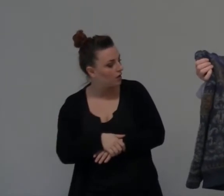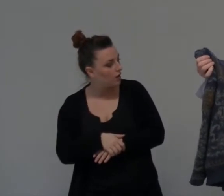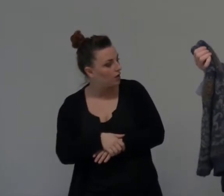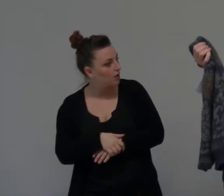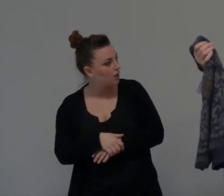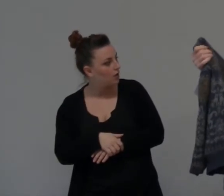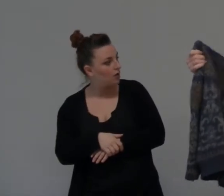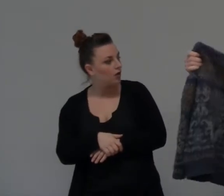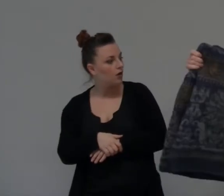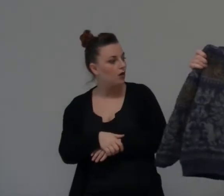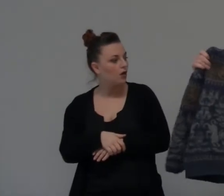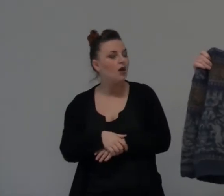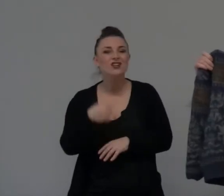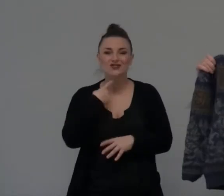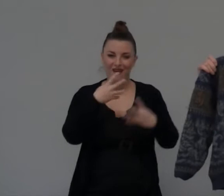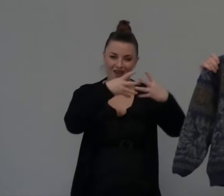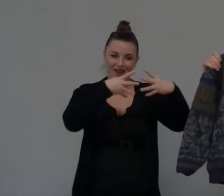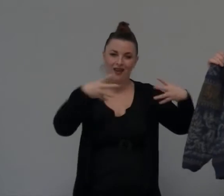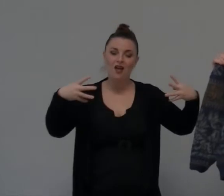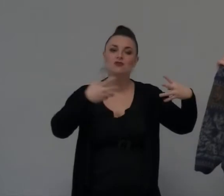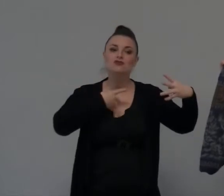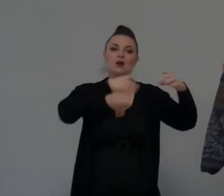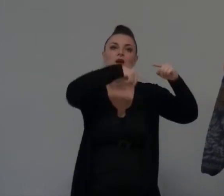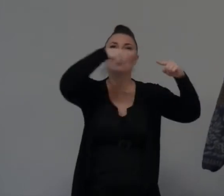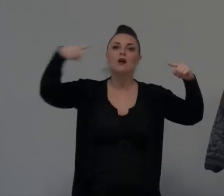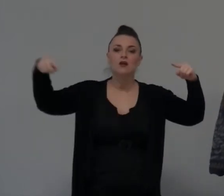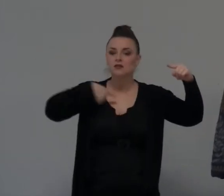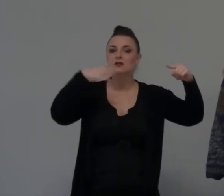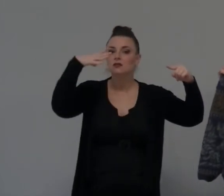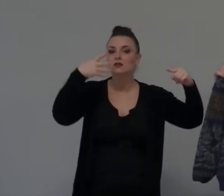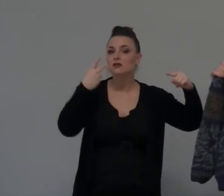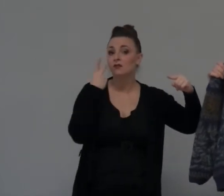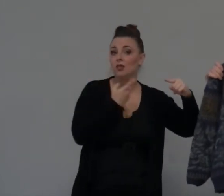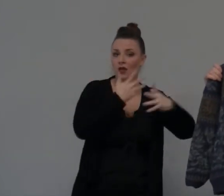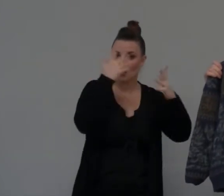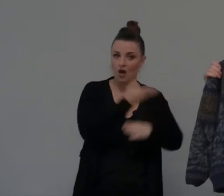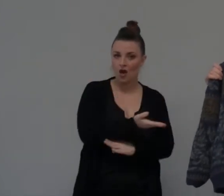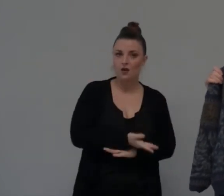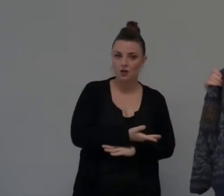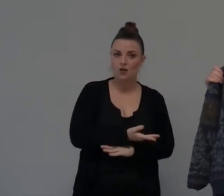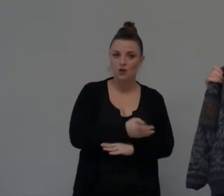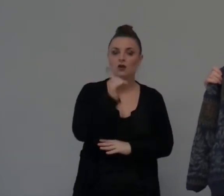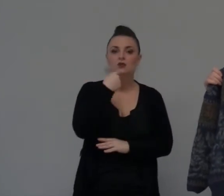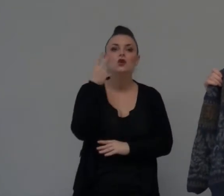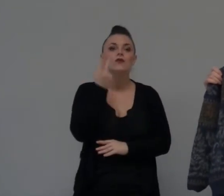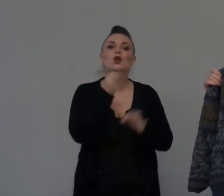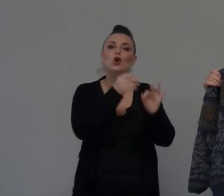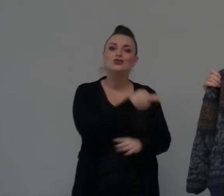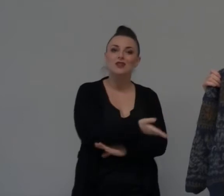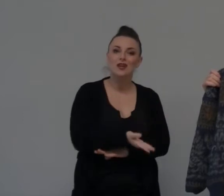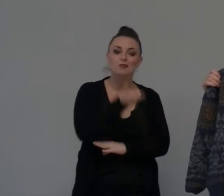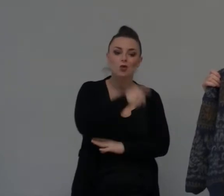Ci sono queste cose Queste forme geometriche qua su Dio vede Dio vede Perché? Perché lui è dalla parte